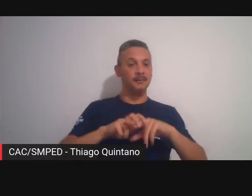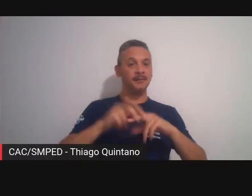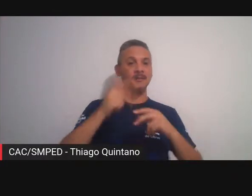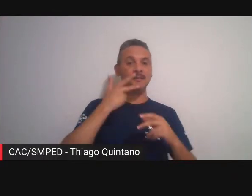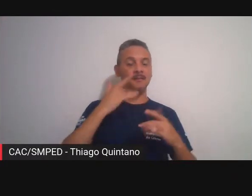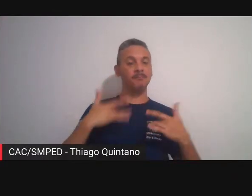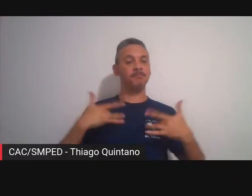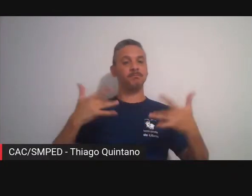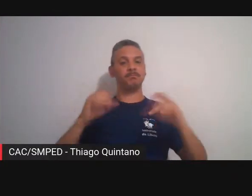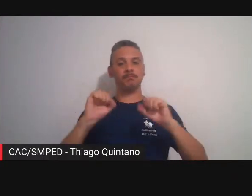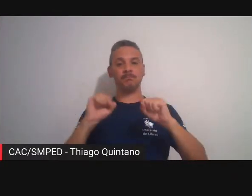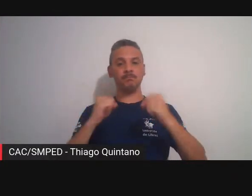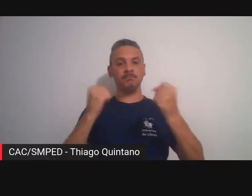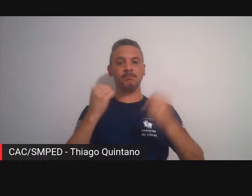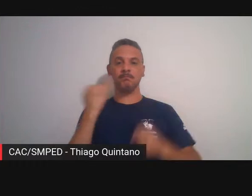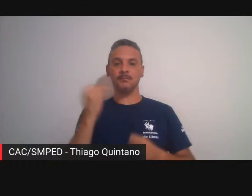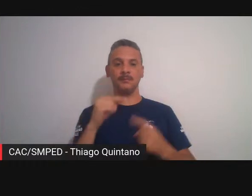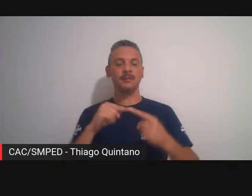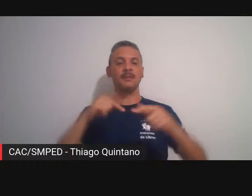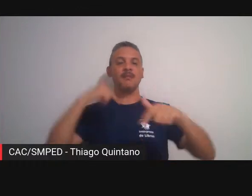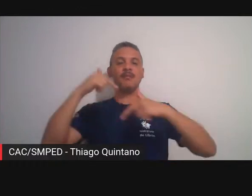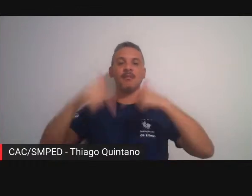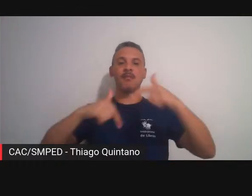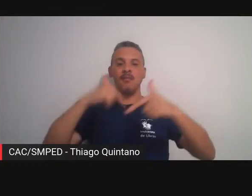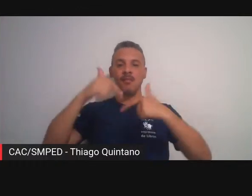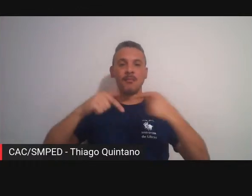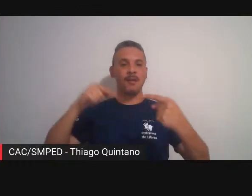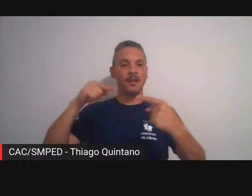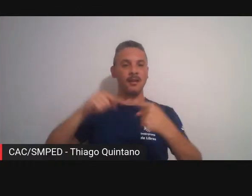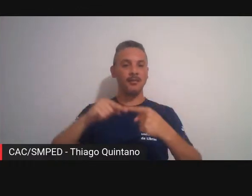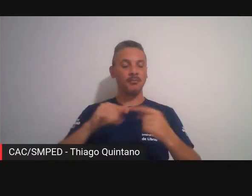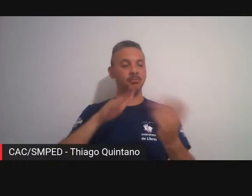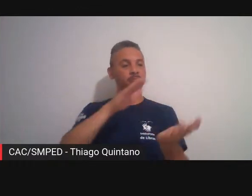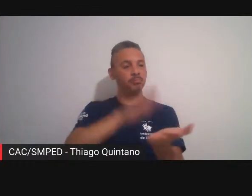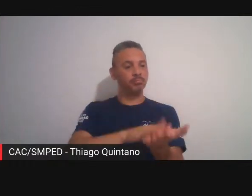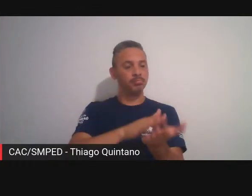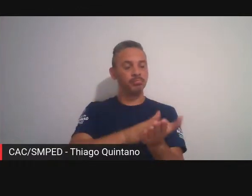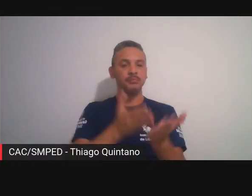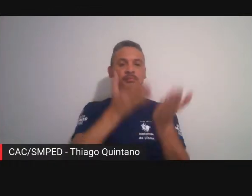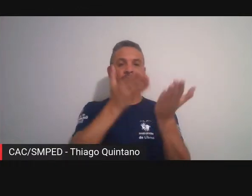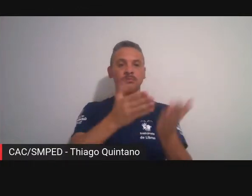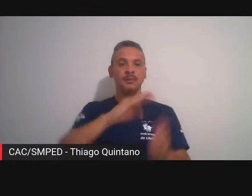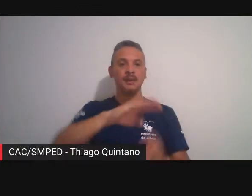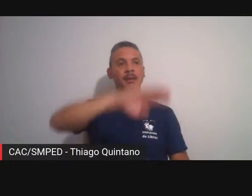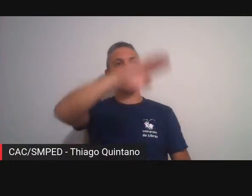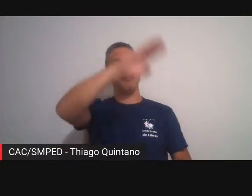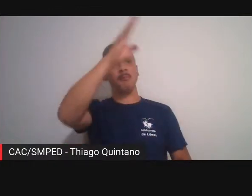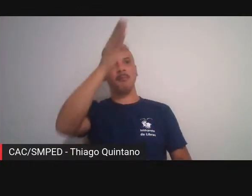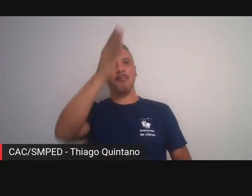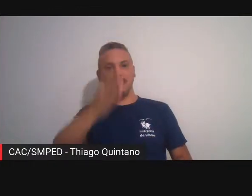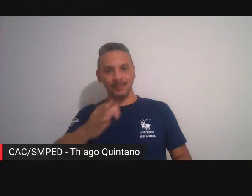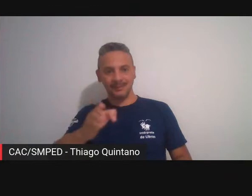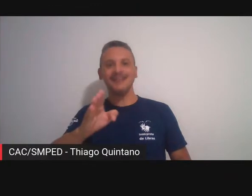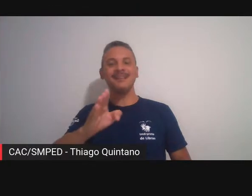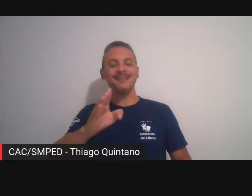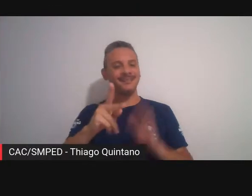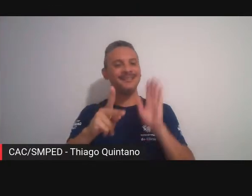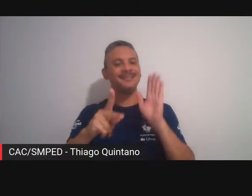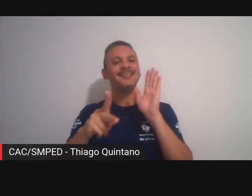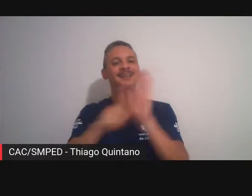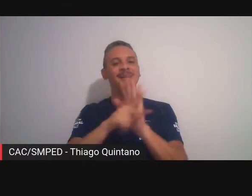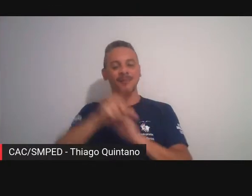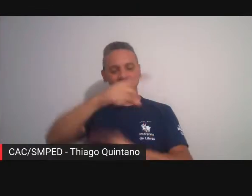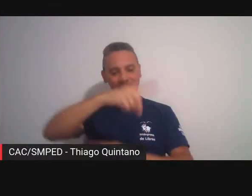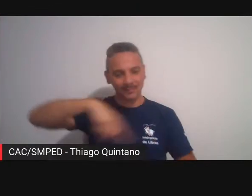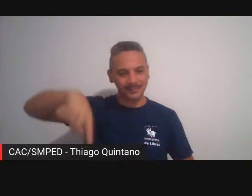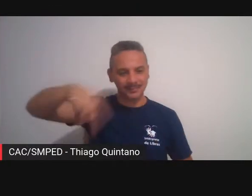dedicar realmente esse trabalho a essa montanha que pertence à nossa